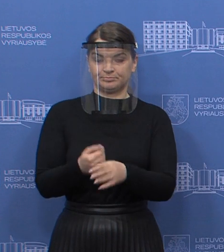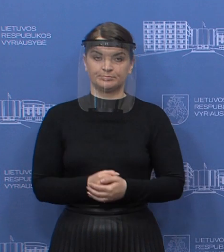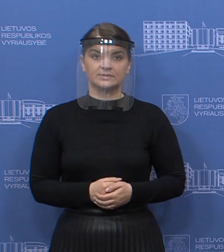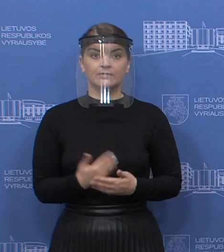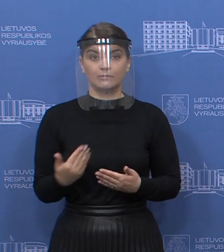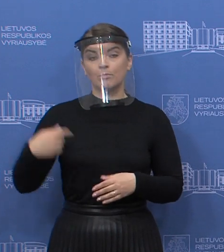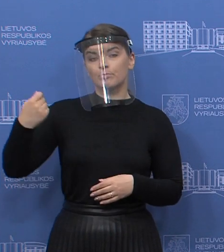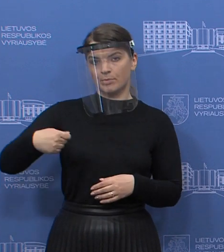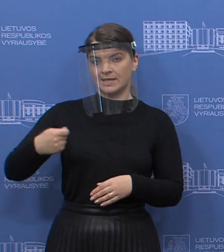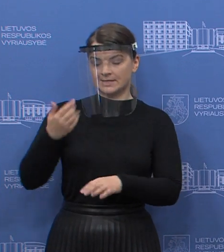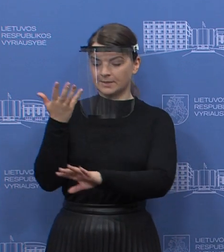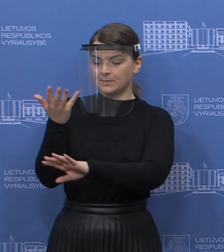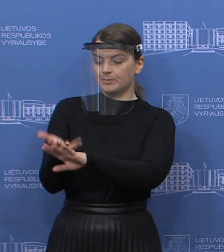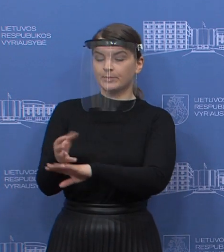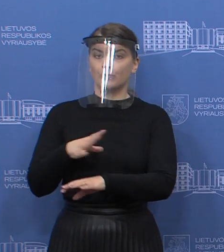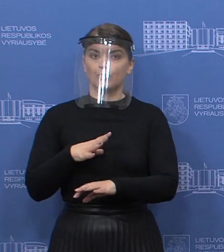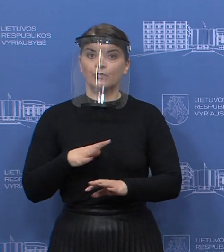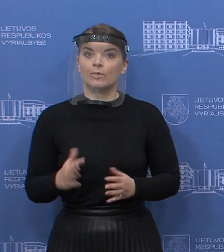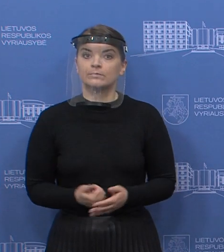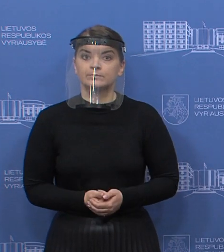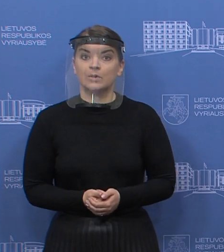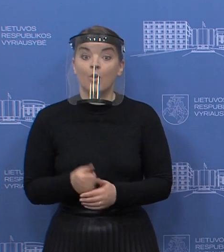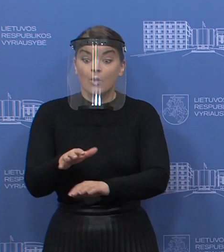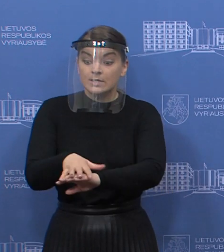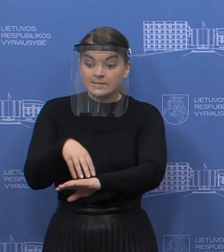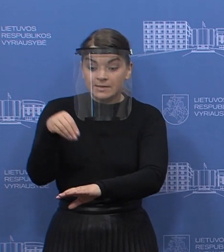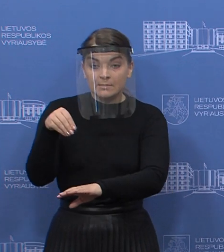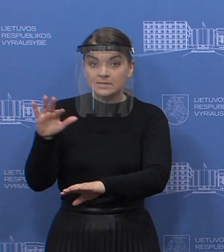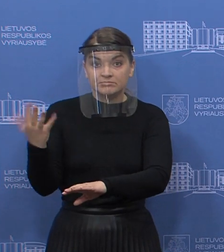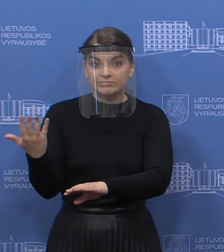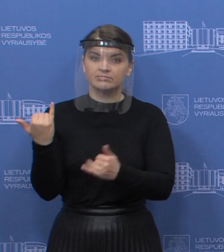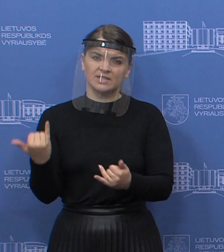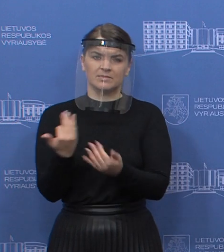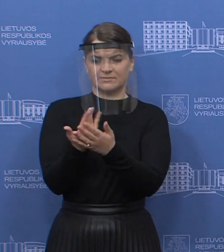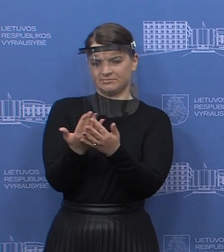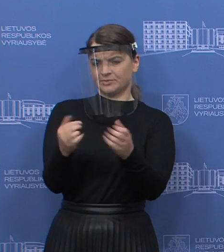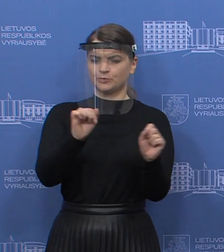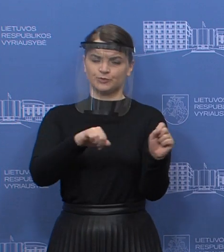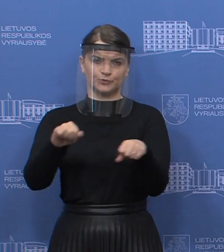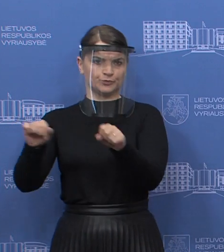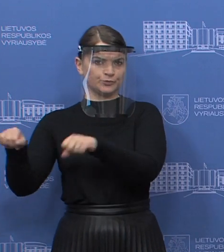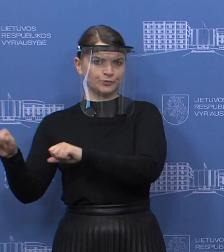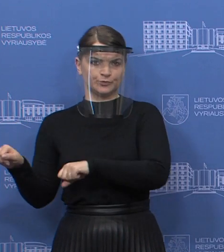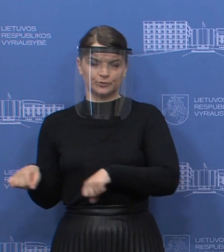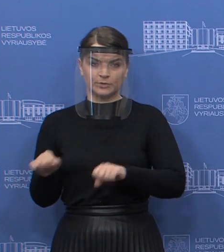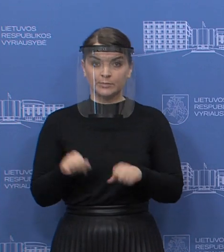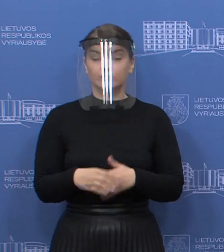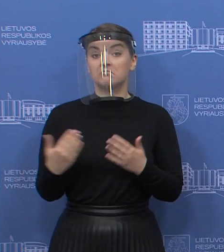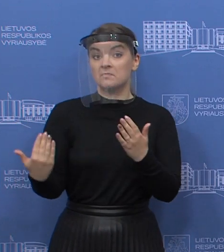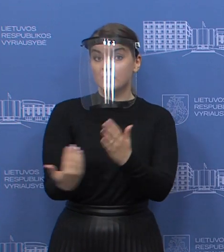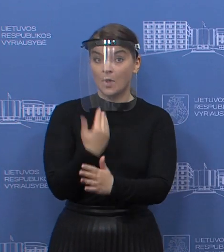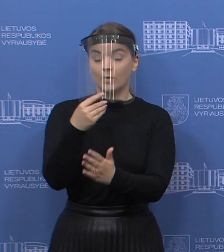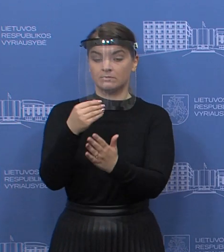prezidentūros klaida, kio vaizdu. O Seimas dabar turi galimybės įvairias. Pirmiausiai, paprašiausiai būtų naujas dekretas.